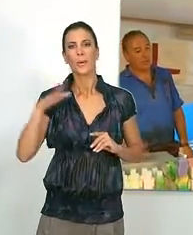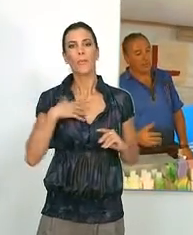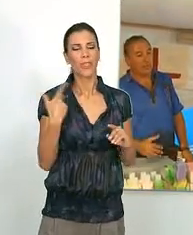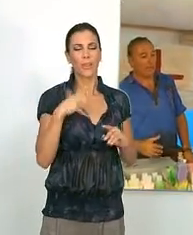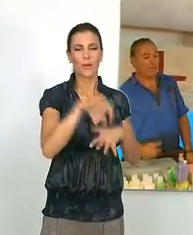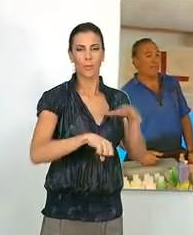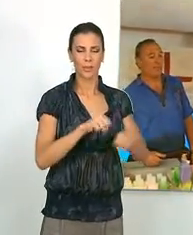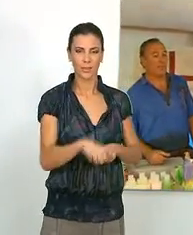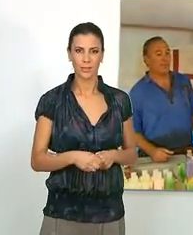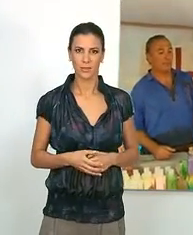podrán adquirir.